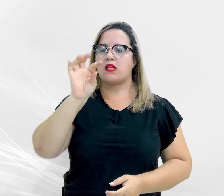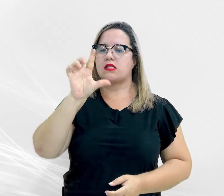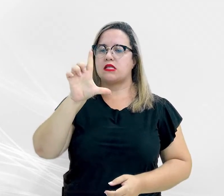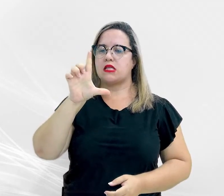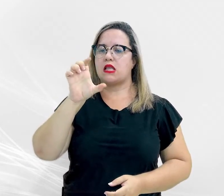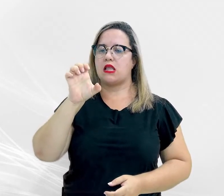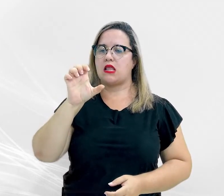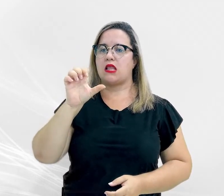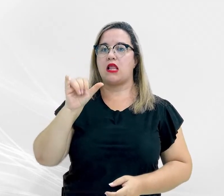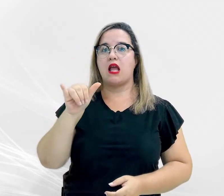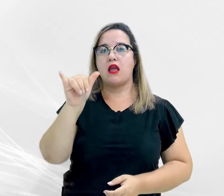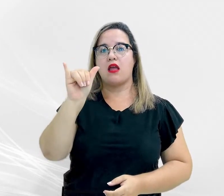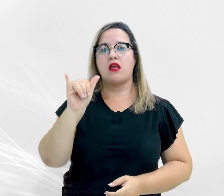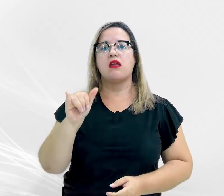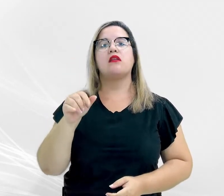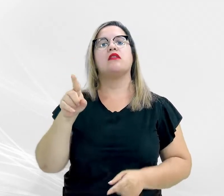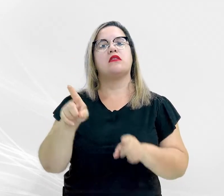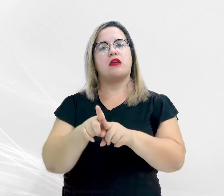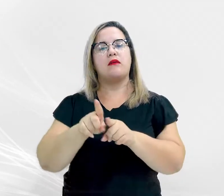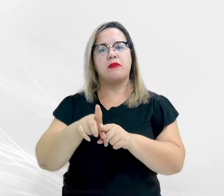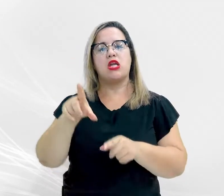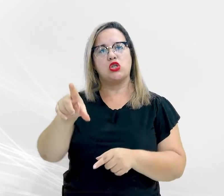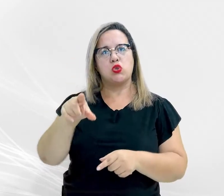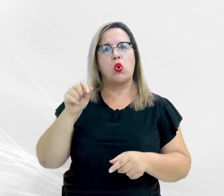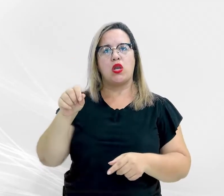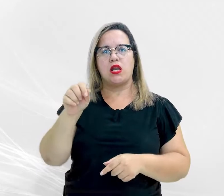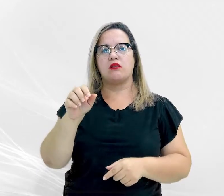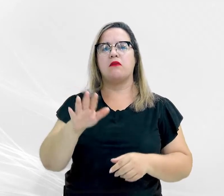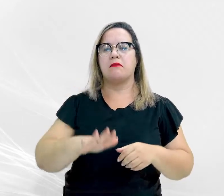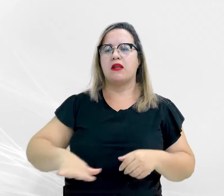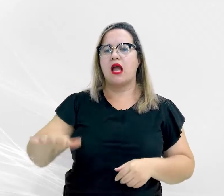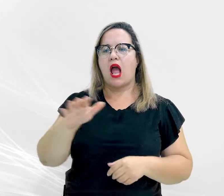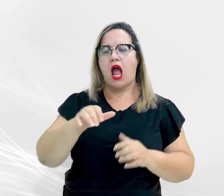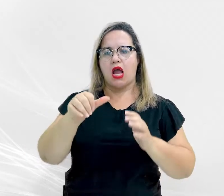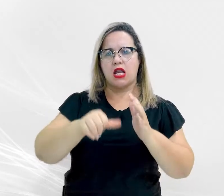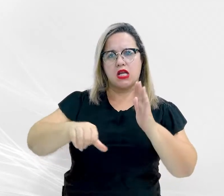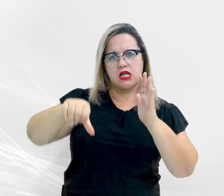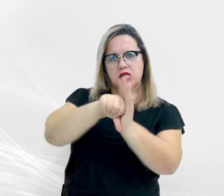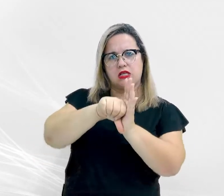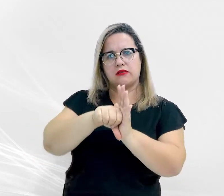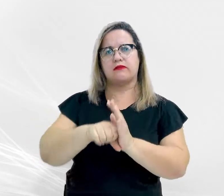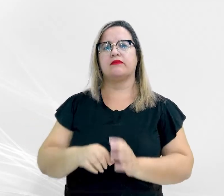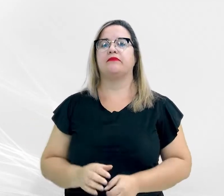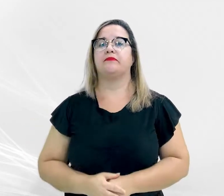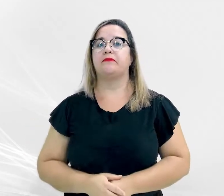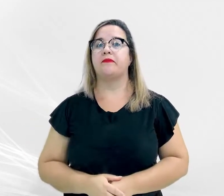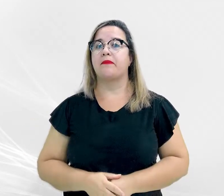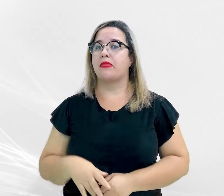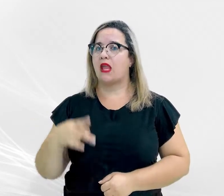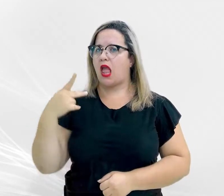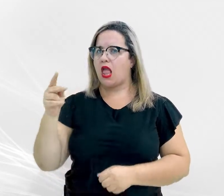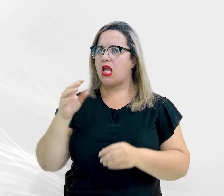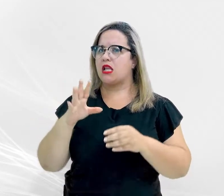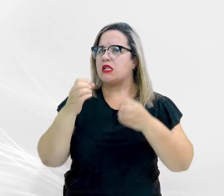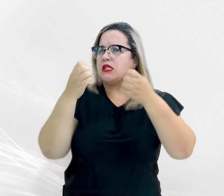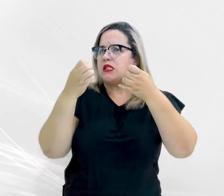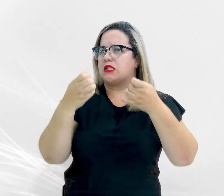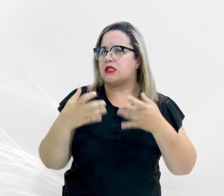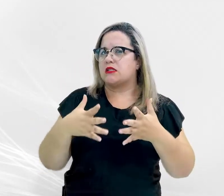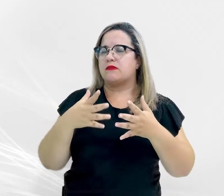designado para a Procuradoria Criminal Especializada. Rodrigo Fonseca destacou que a criação do escritório representa um grande avanço